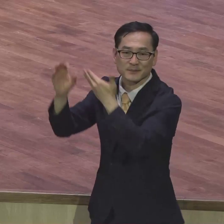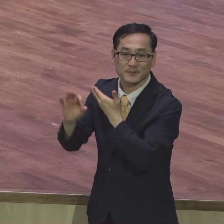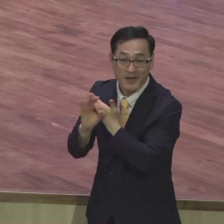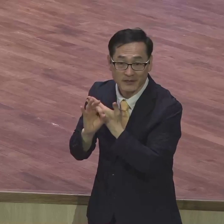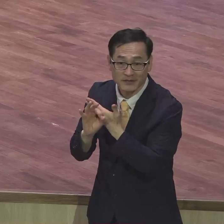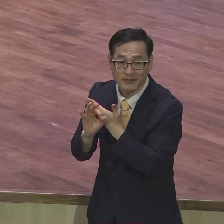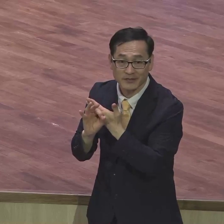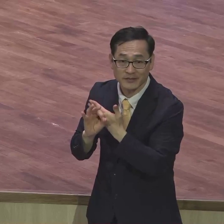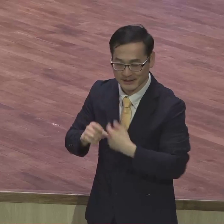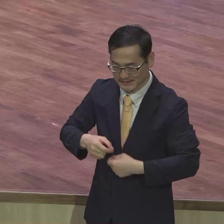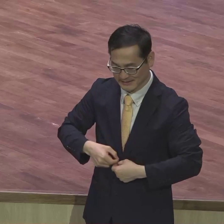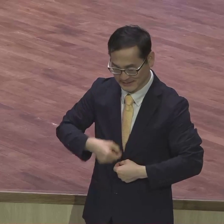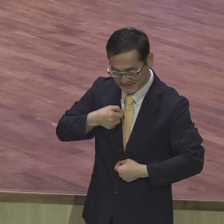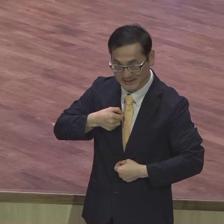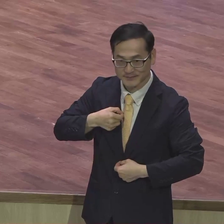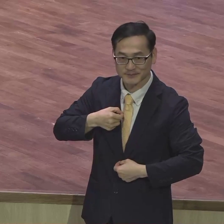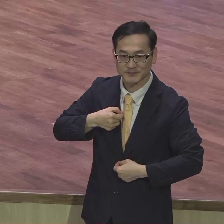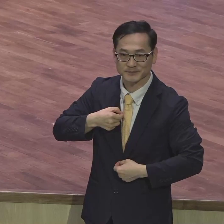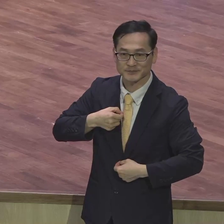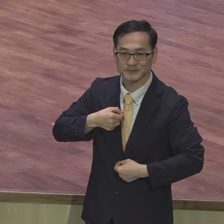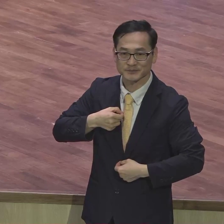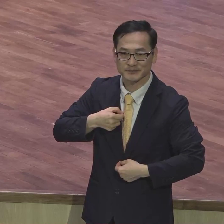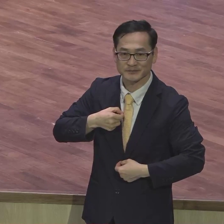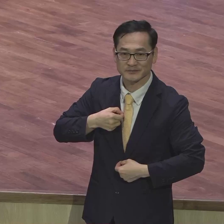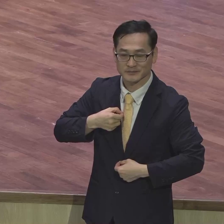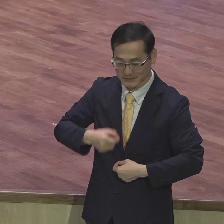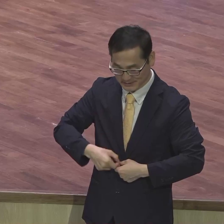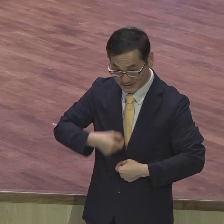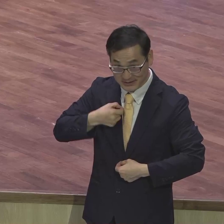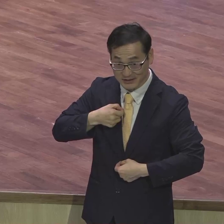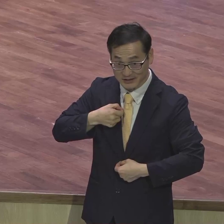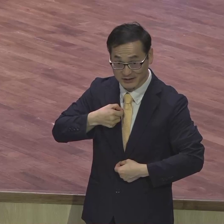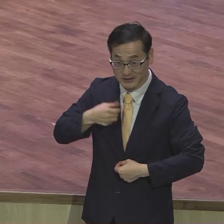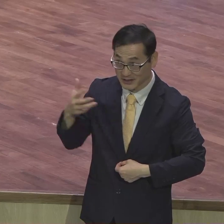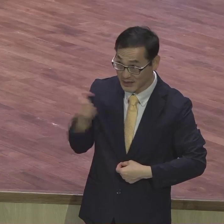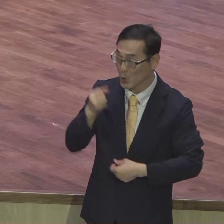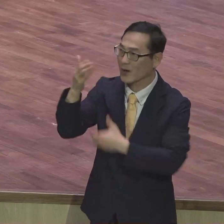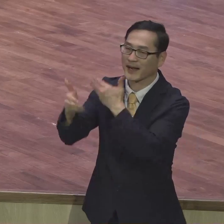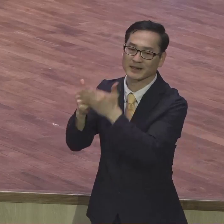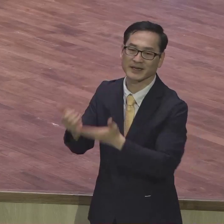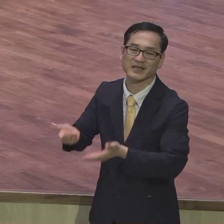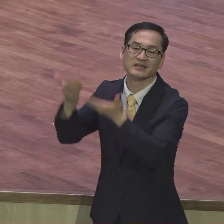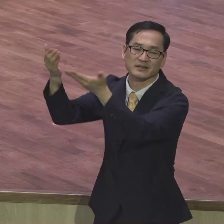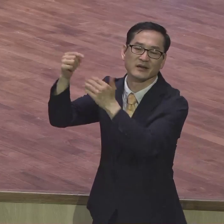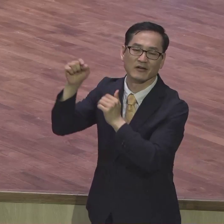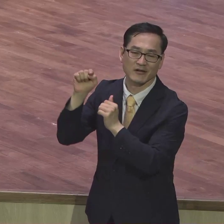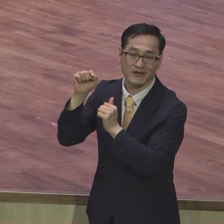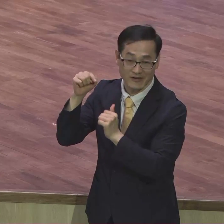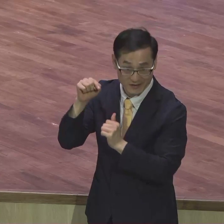무기로 하나님께 드리라 의의의 무기로 하나님께 드리라 강조하고 있어요 골대전서